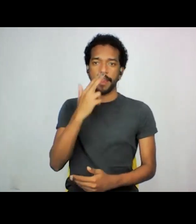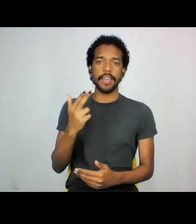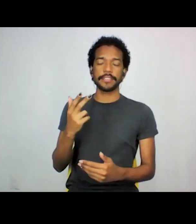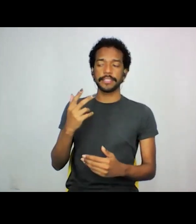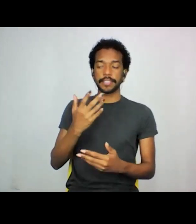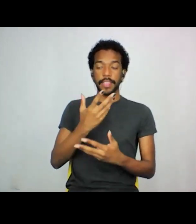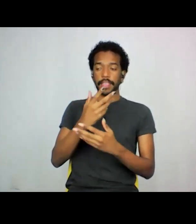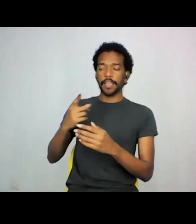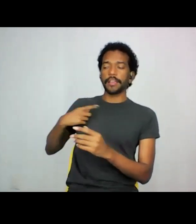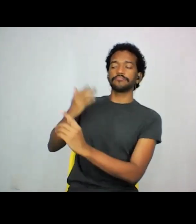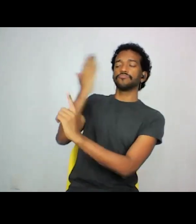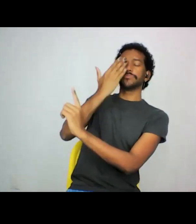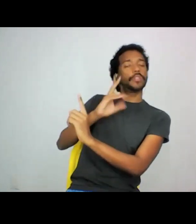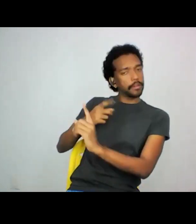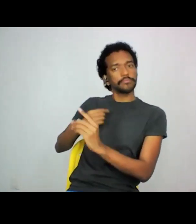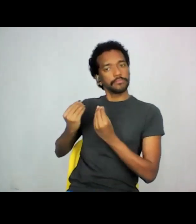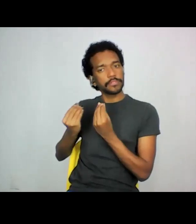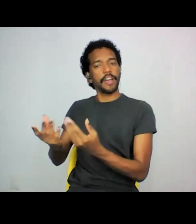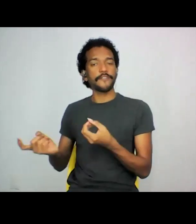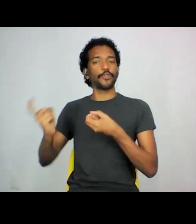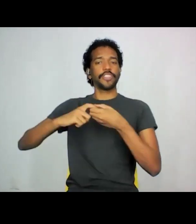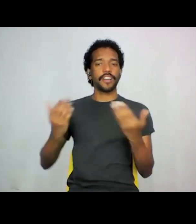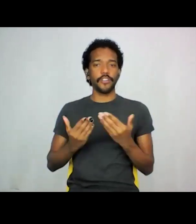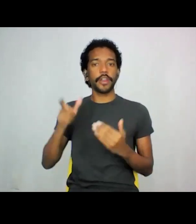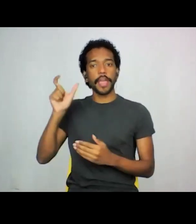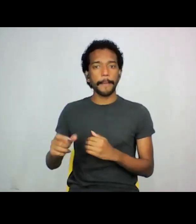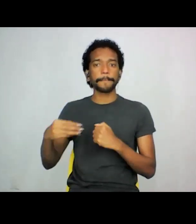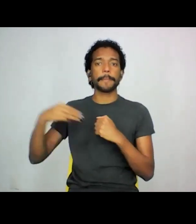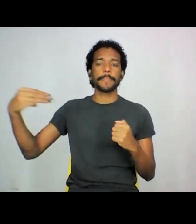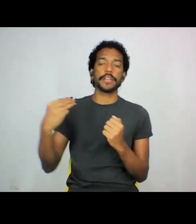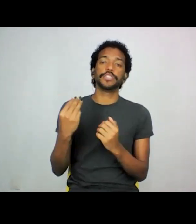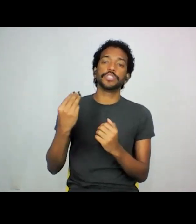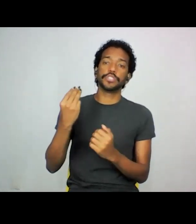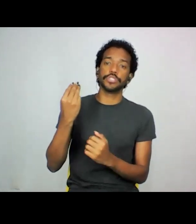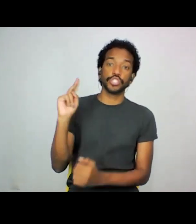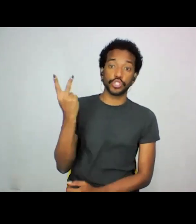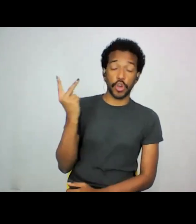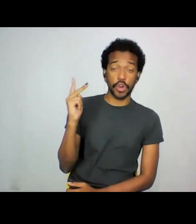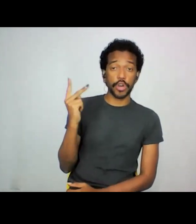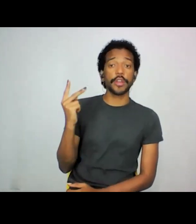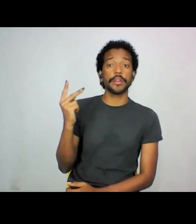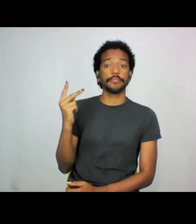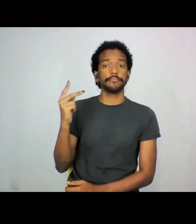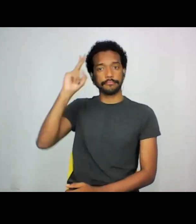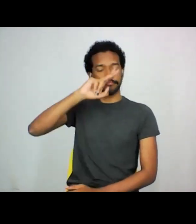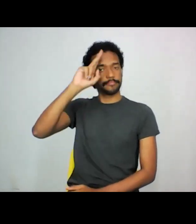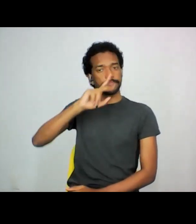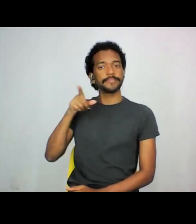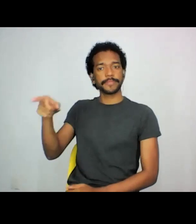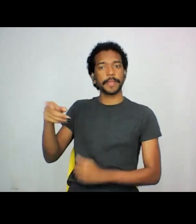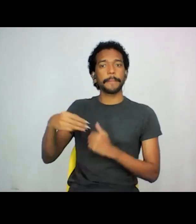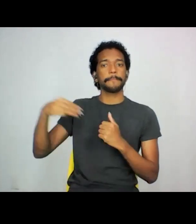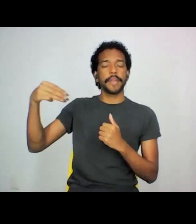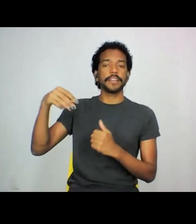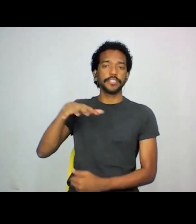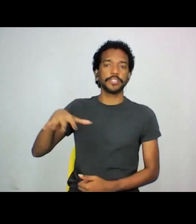Vanessa Marinho é mestre em história, especialista em história cultural brasileira e em gestão cultural, possui vasta